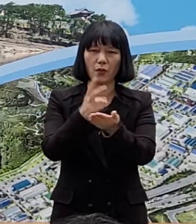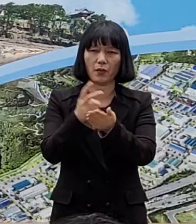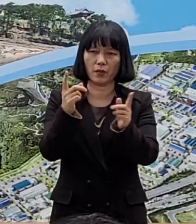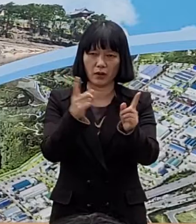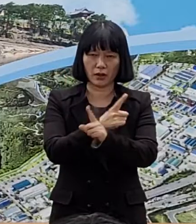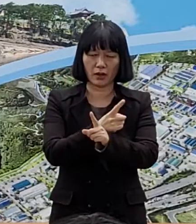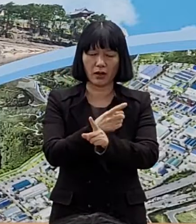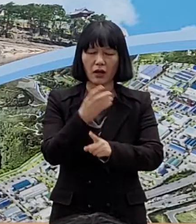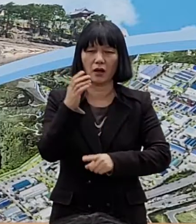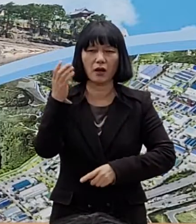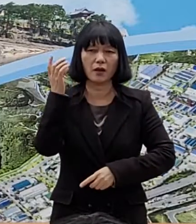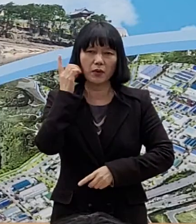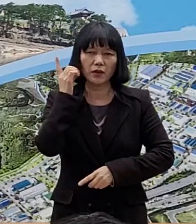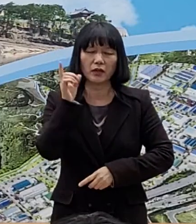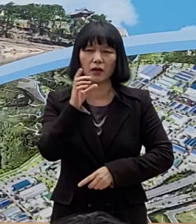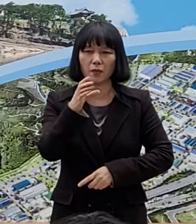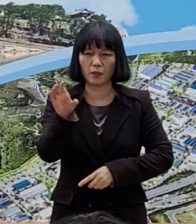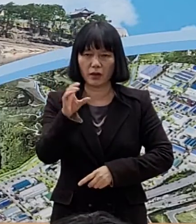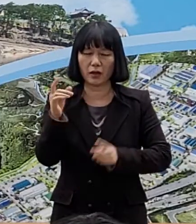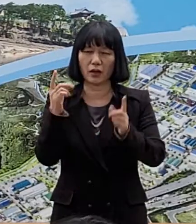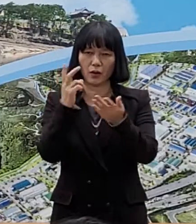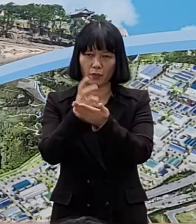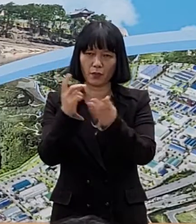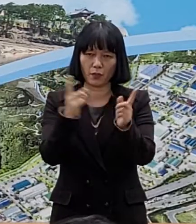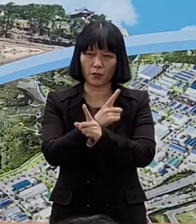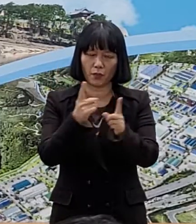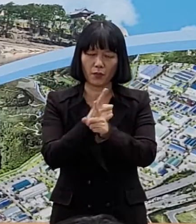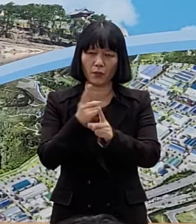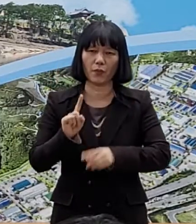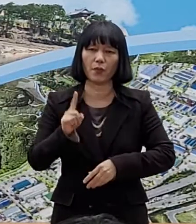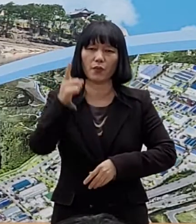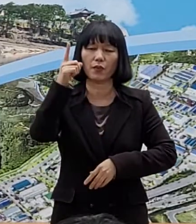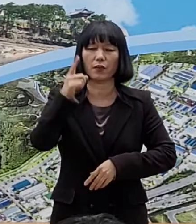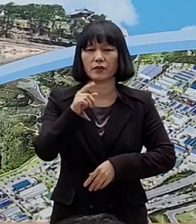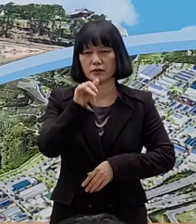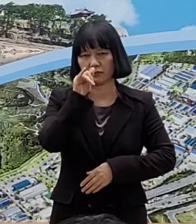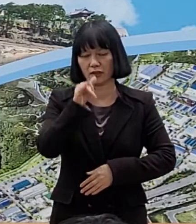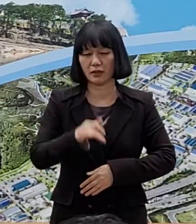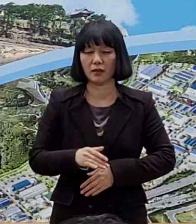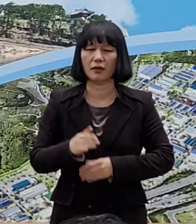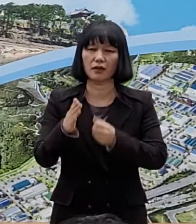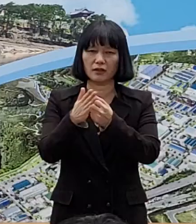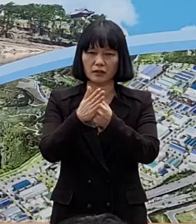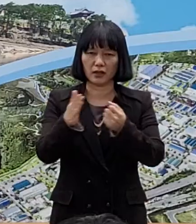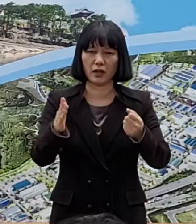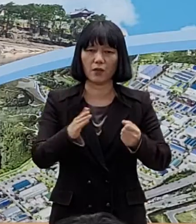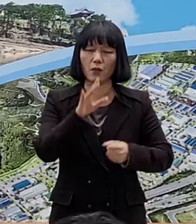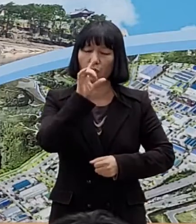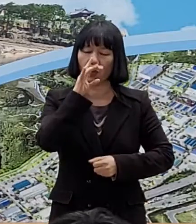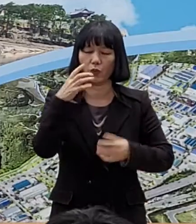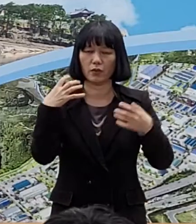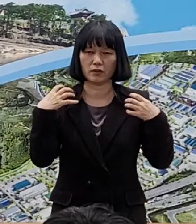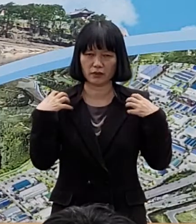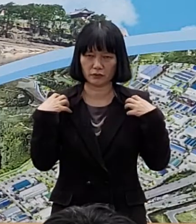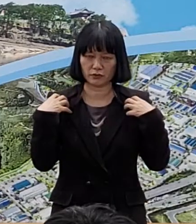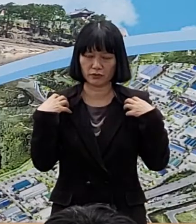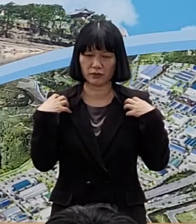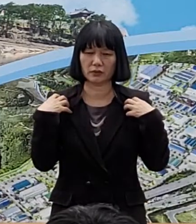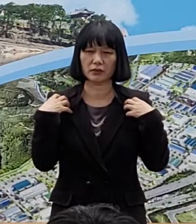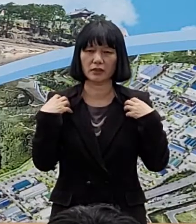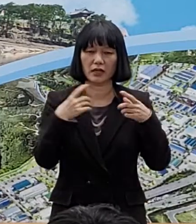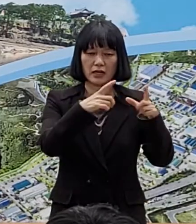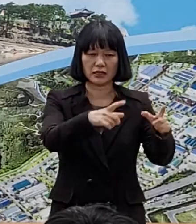방역패스에 대한 개선 요구가 높아졌습니다. 이에 중앙방역당국은